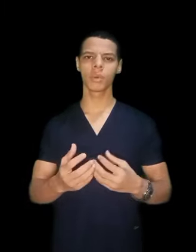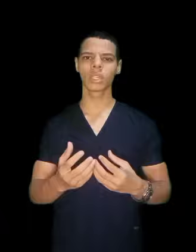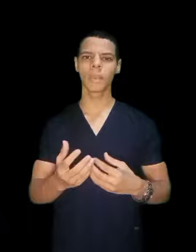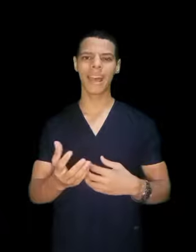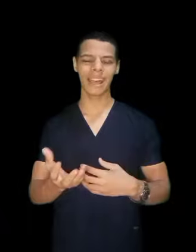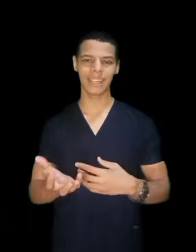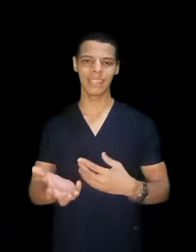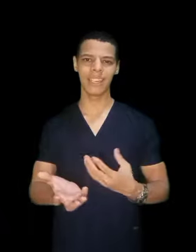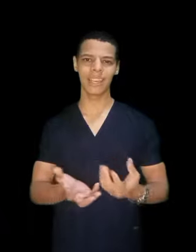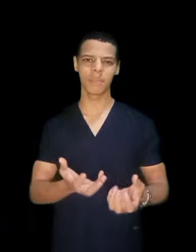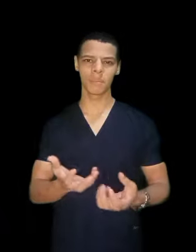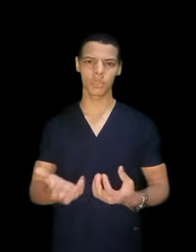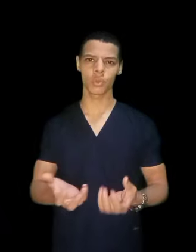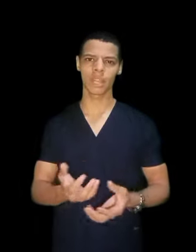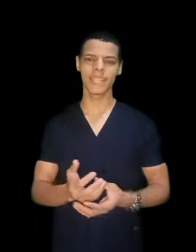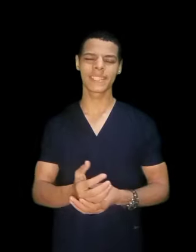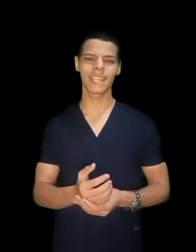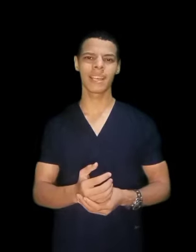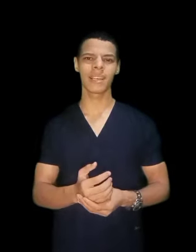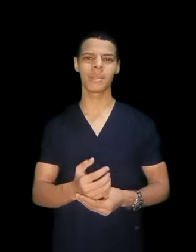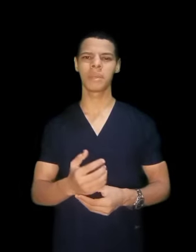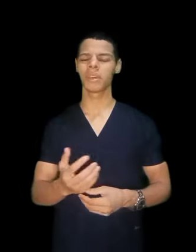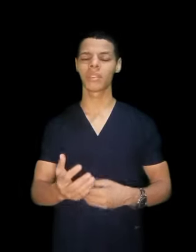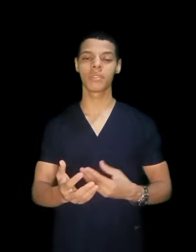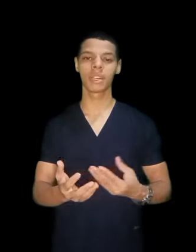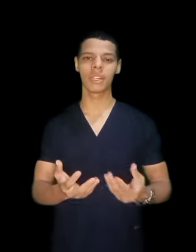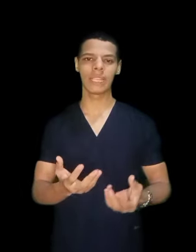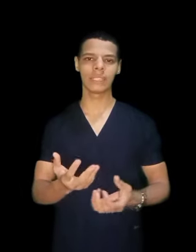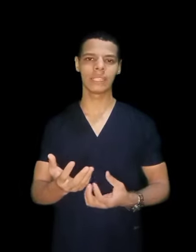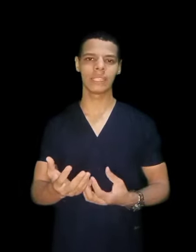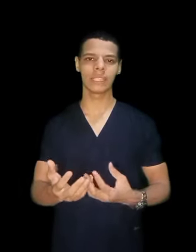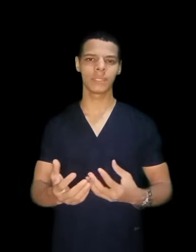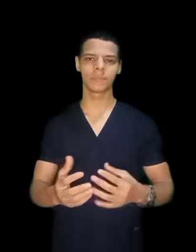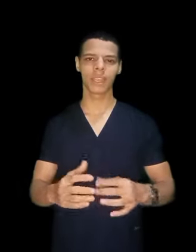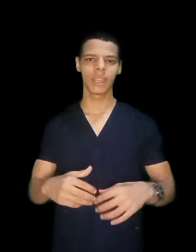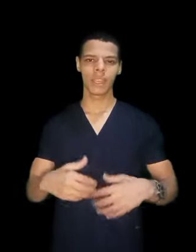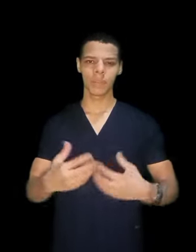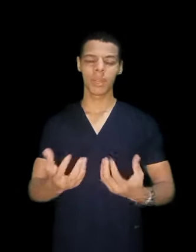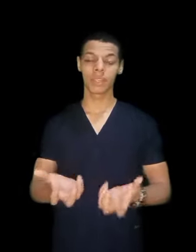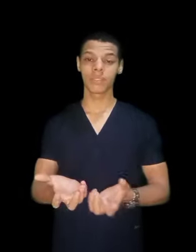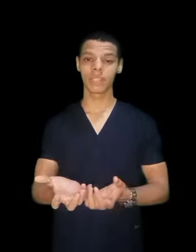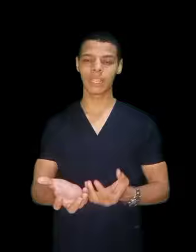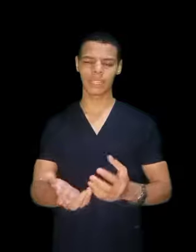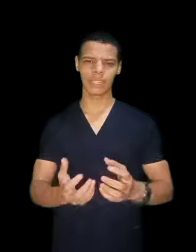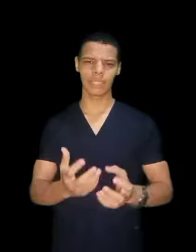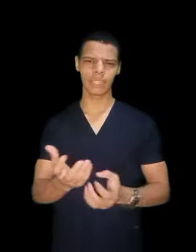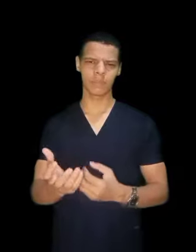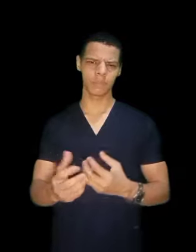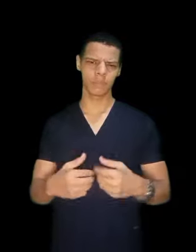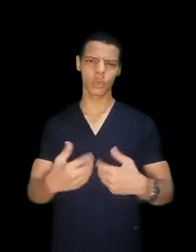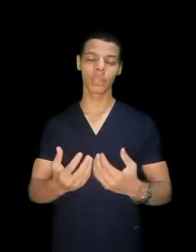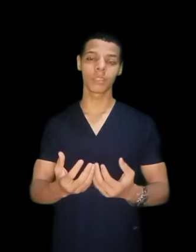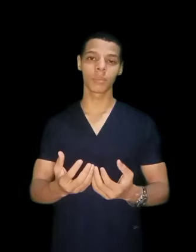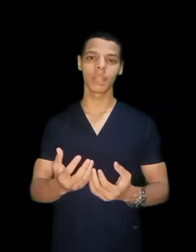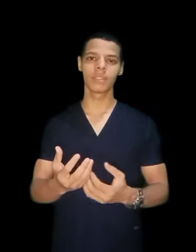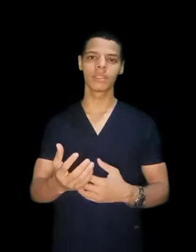المجتمع ليها مش كويسة بالاضافة ان بالاضافة ان شغل التنريد